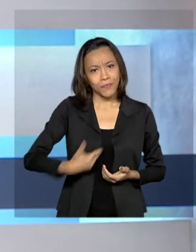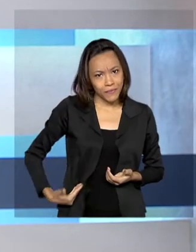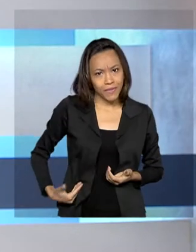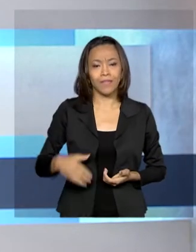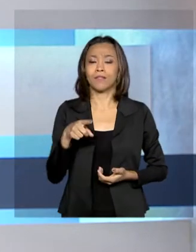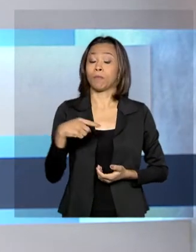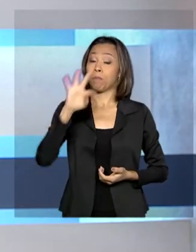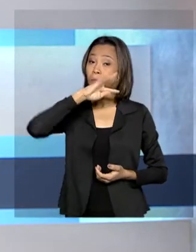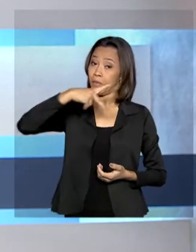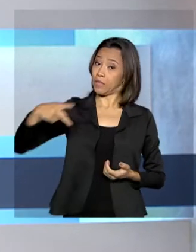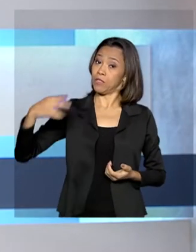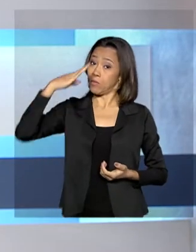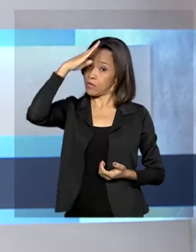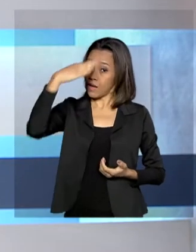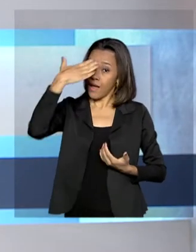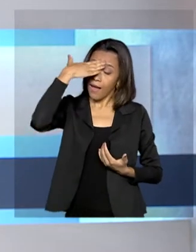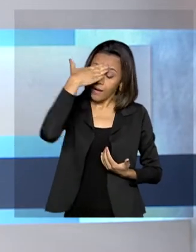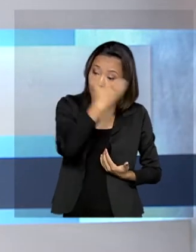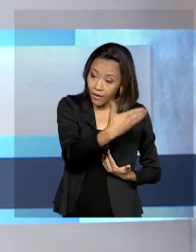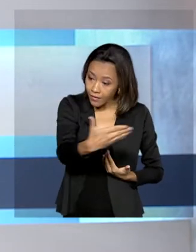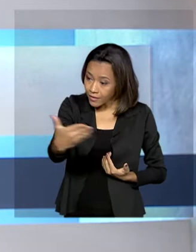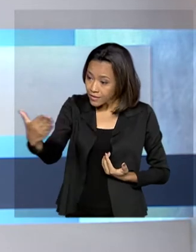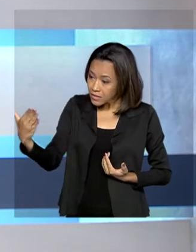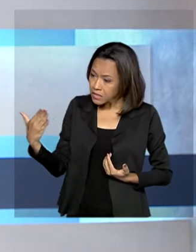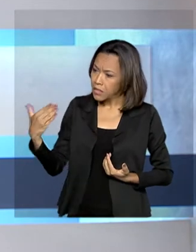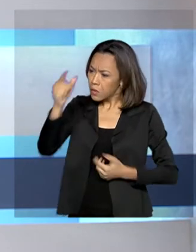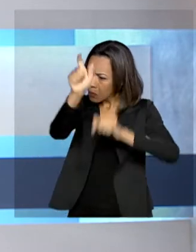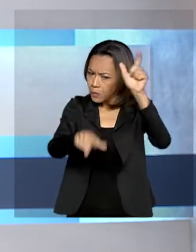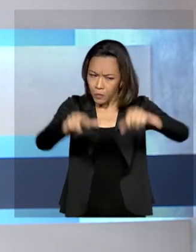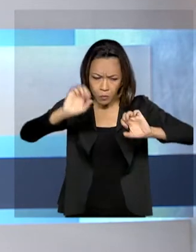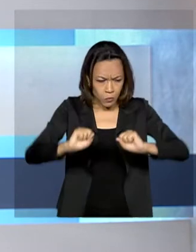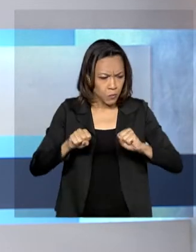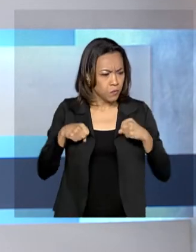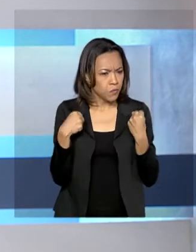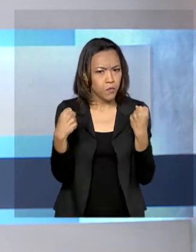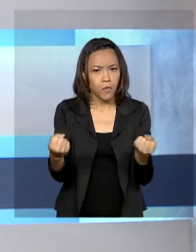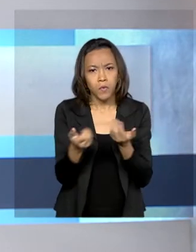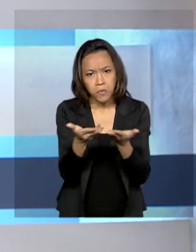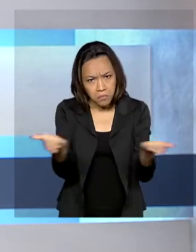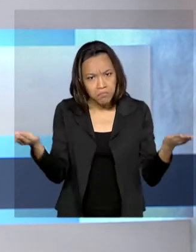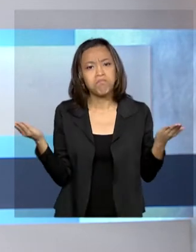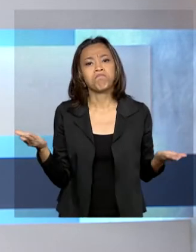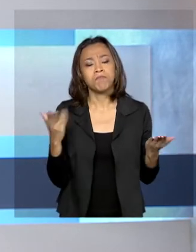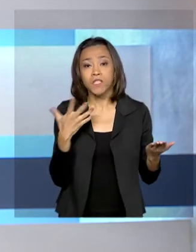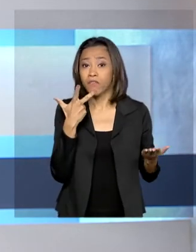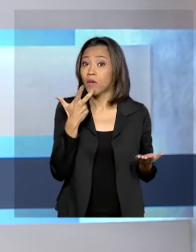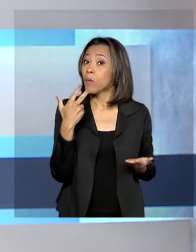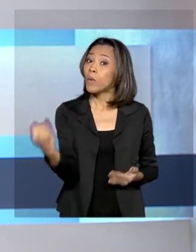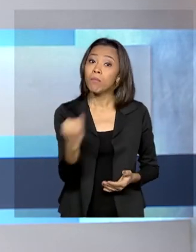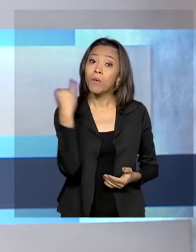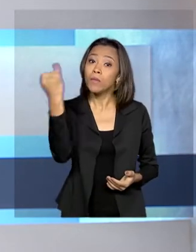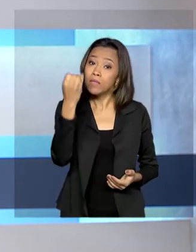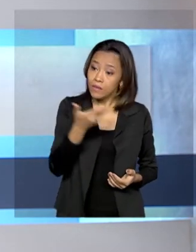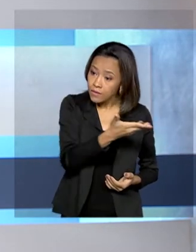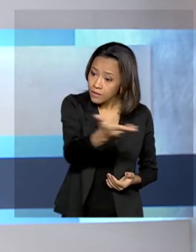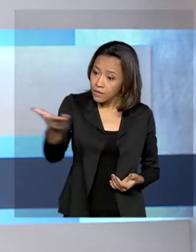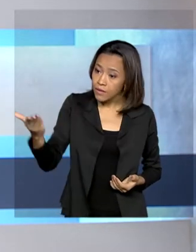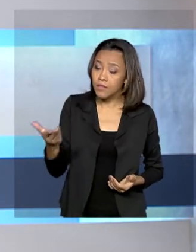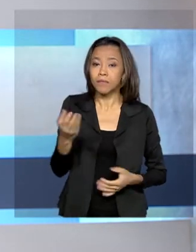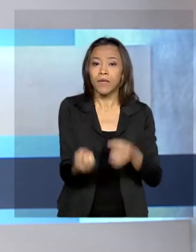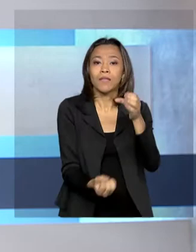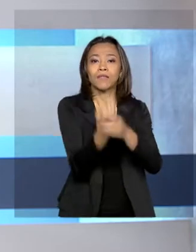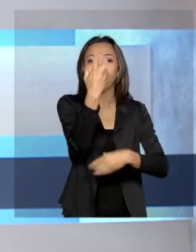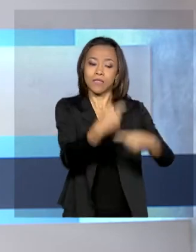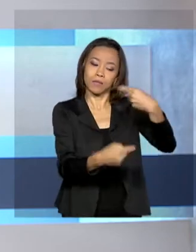Jair Bolsonaro agradeceu o empenho e a dedicação dos servidores e destacou a importância deles na implementação das políticas